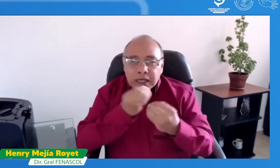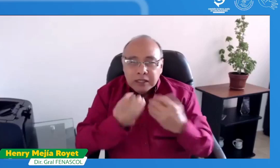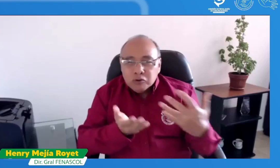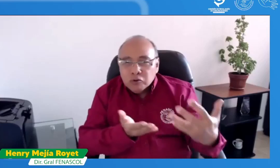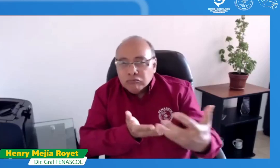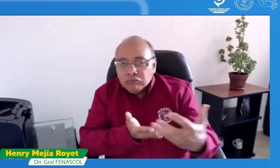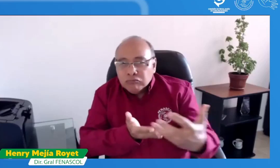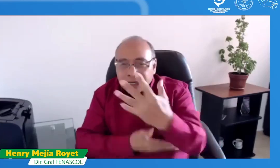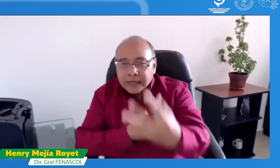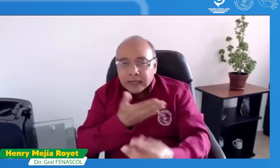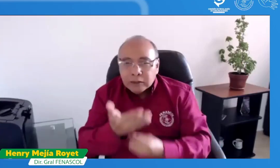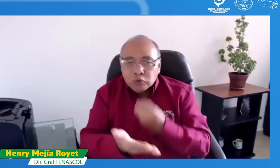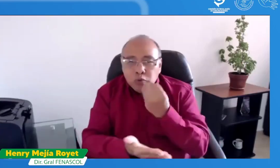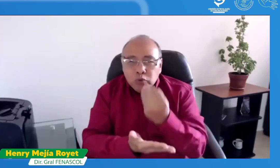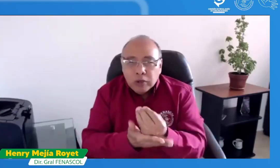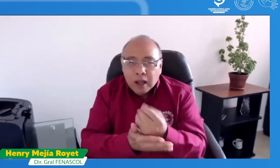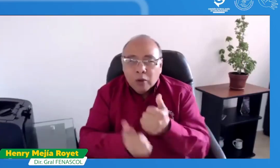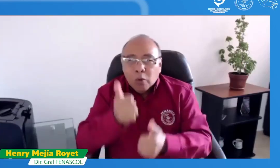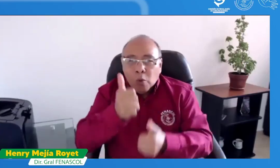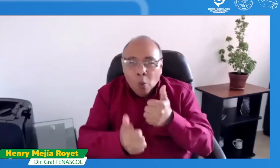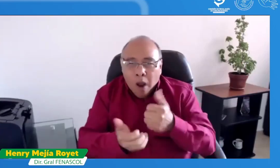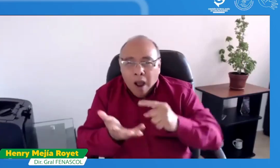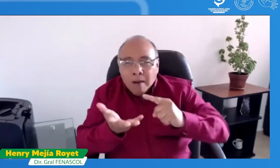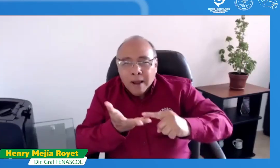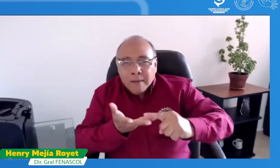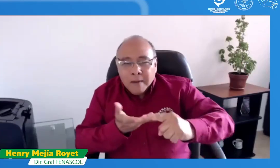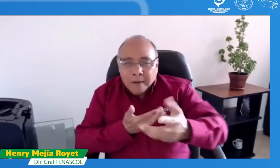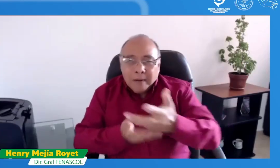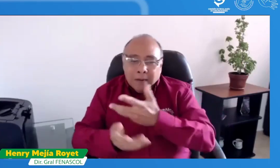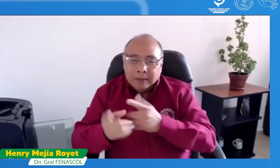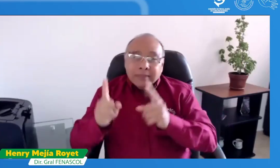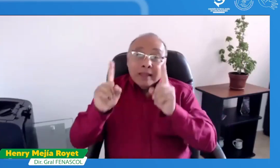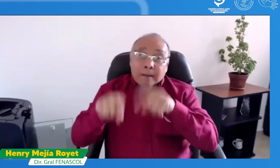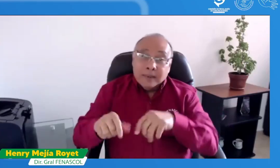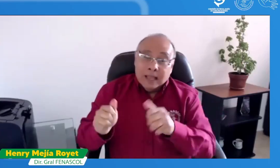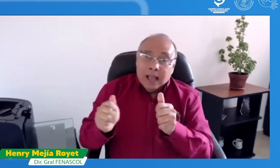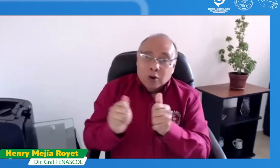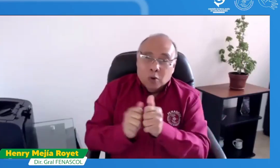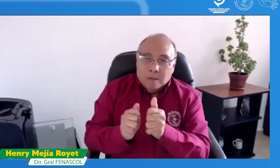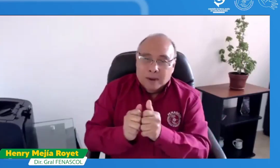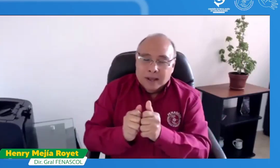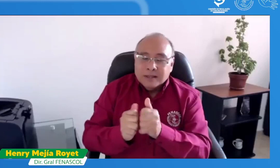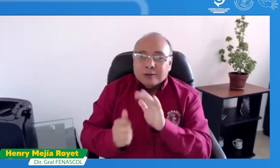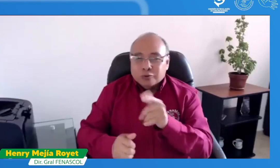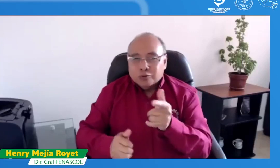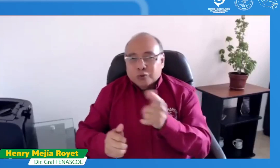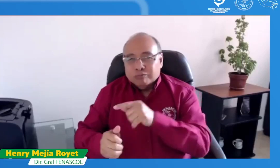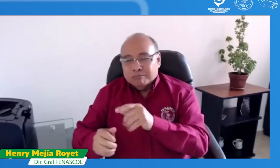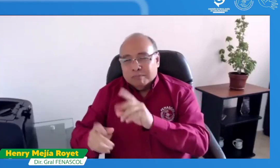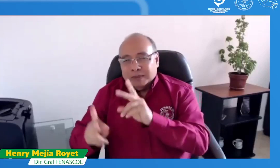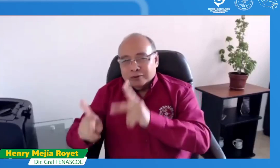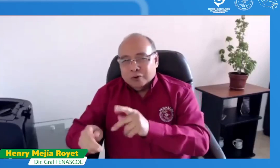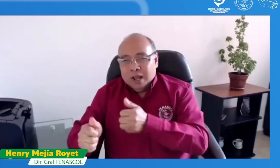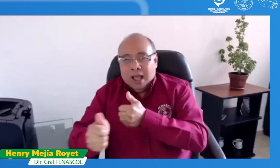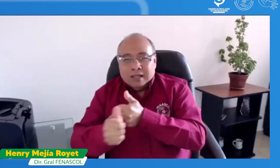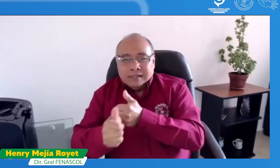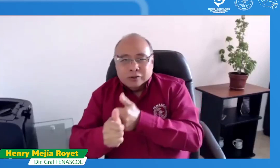de conversación para que nos cuenten cuáles son los resultados de este estudio, cuáles son las variables que han encontrado, y